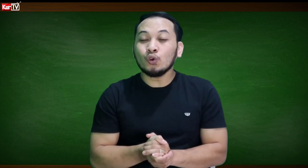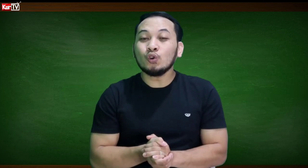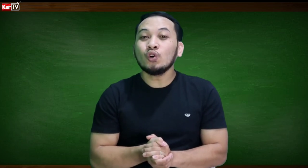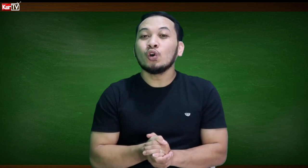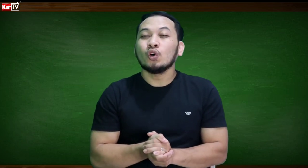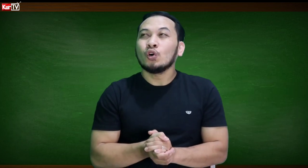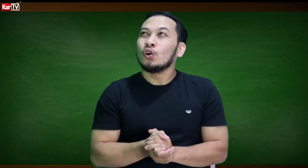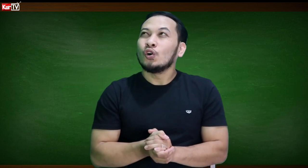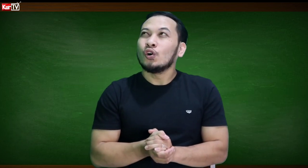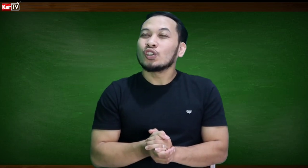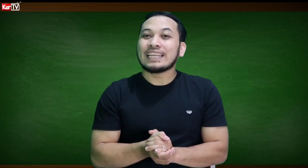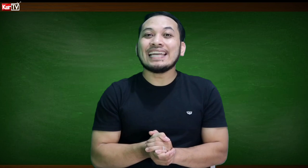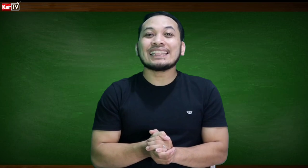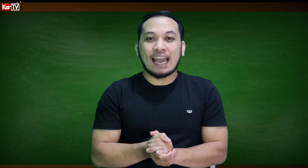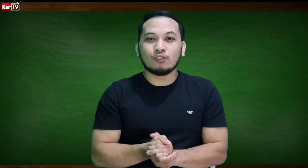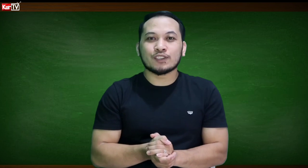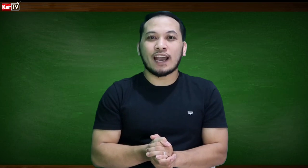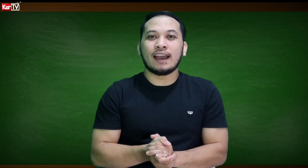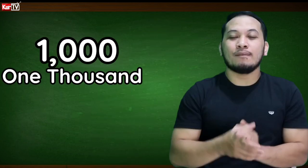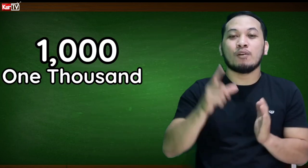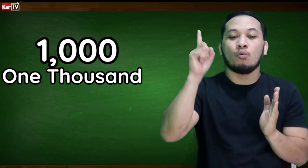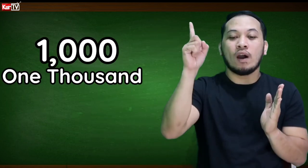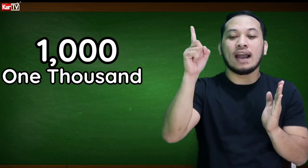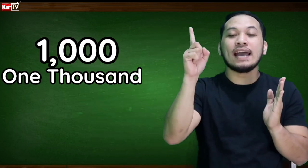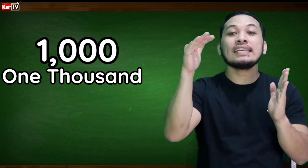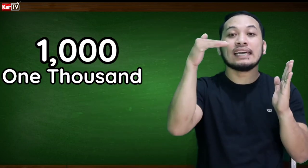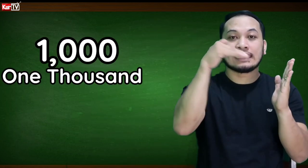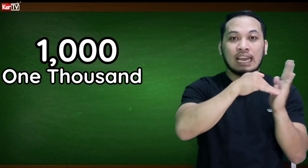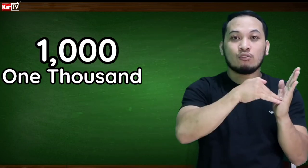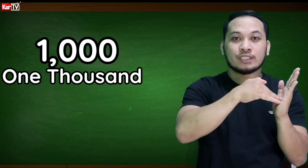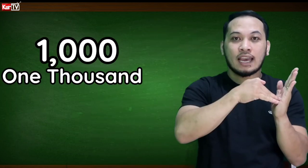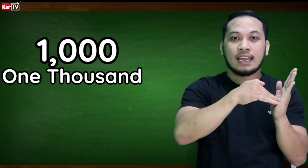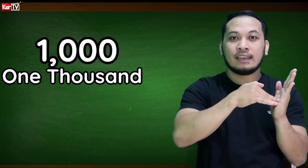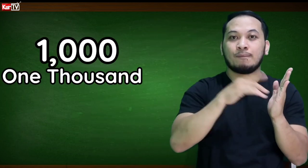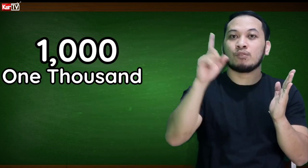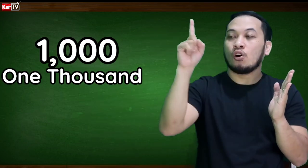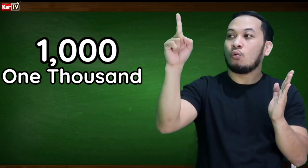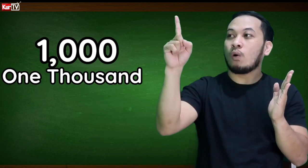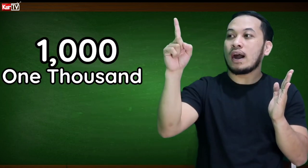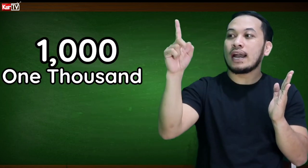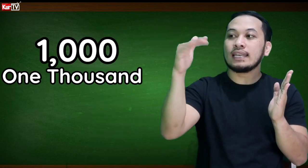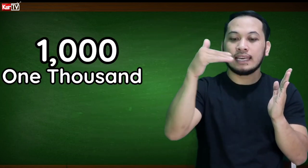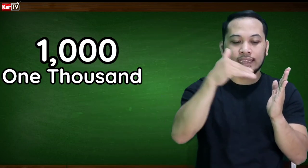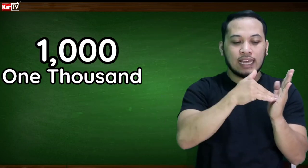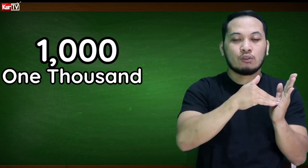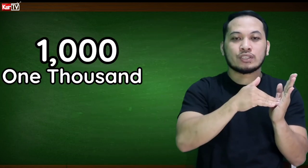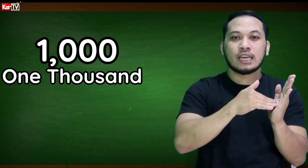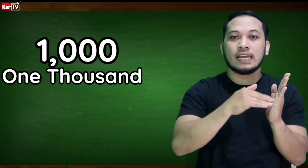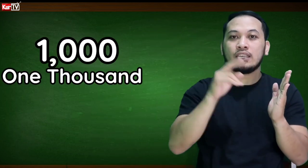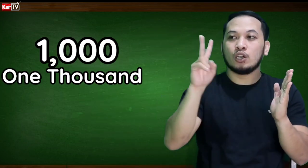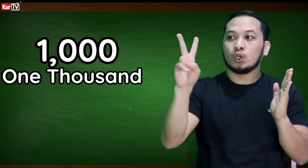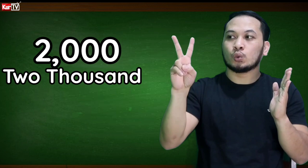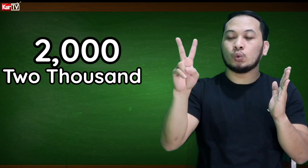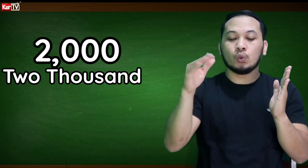,000,,000, 1,000, 1,000, 1 2